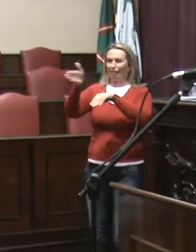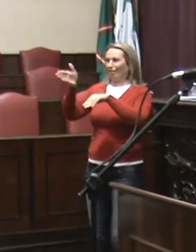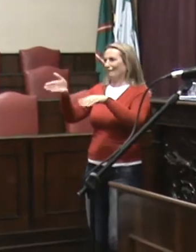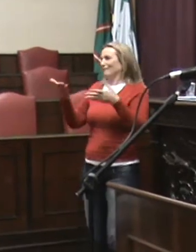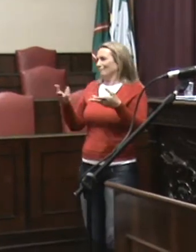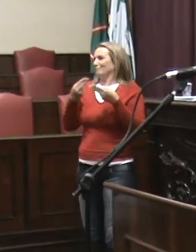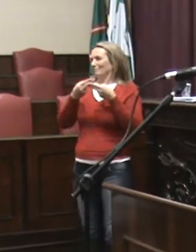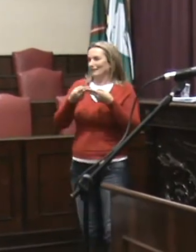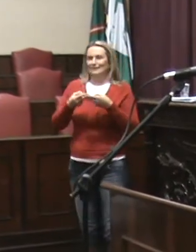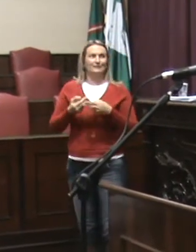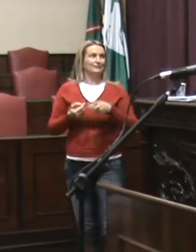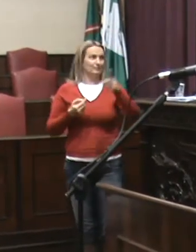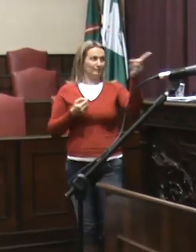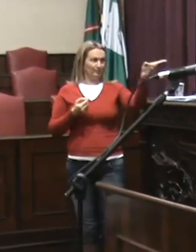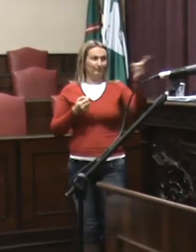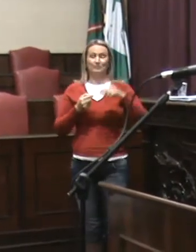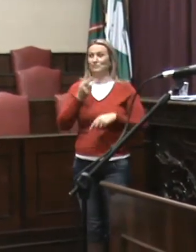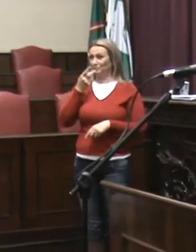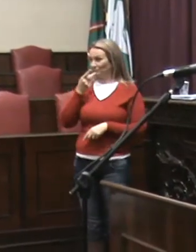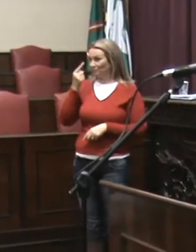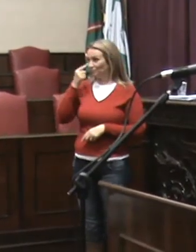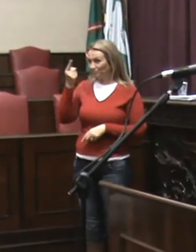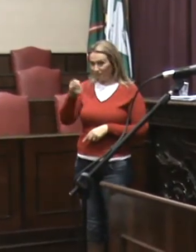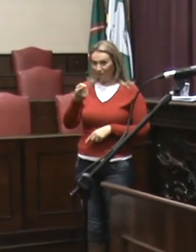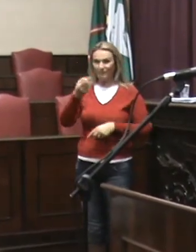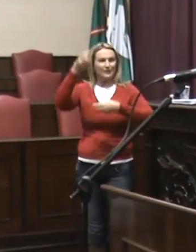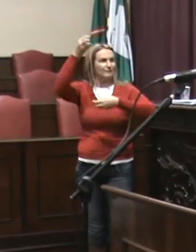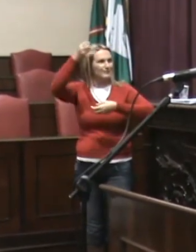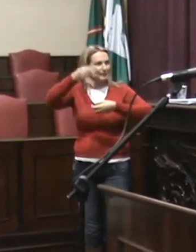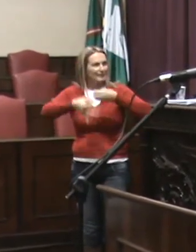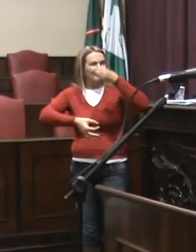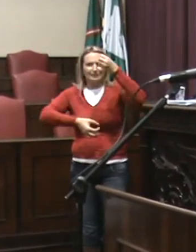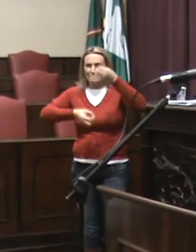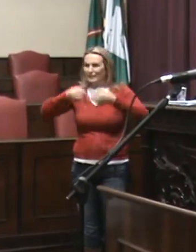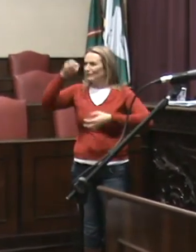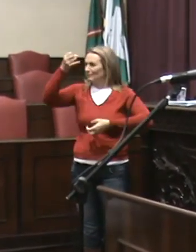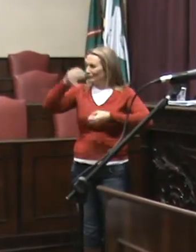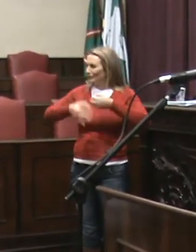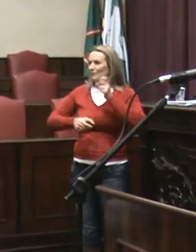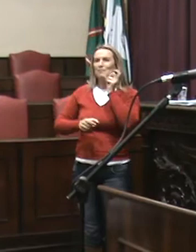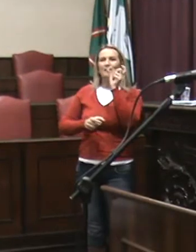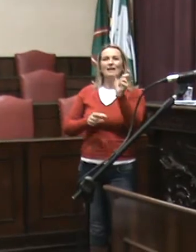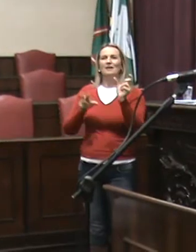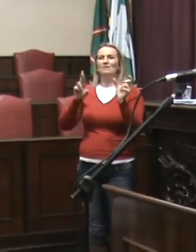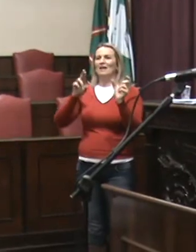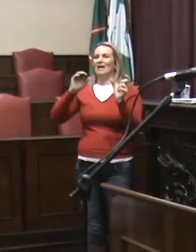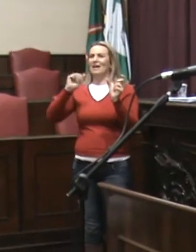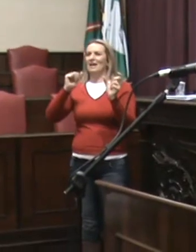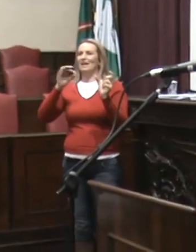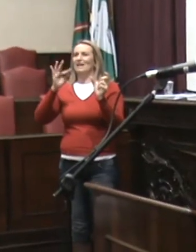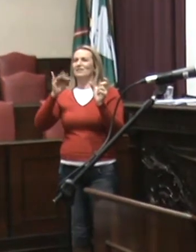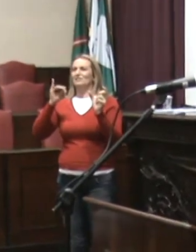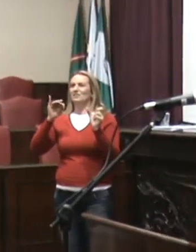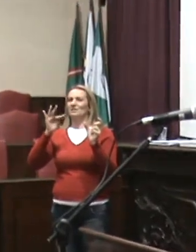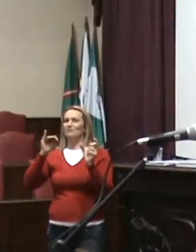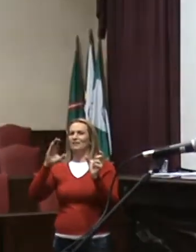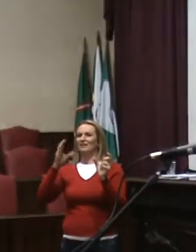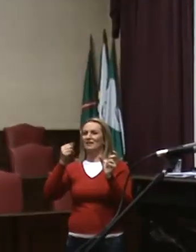Quer dizer, por quê? Eu sei que a palavra ratificação, em português, é uma coisa em direito é outra. Então, isso tudo é algo que, para que a gente chegue